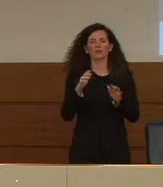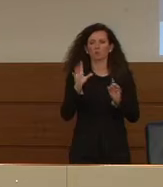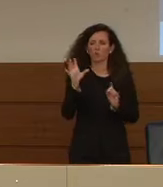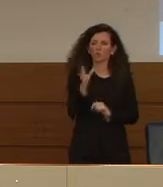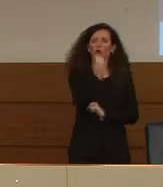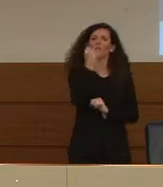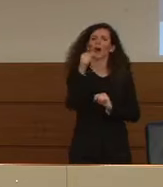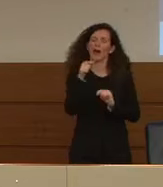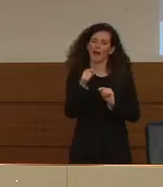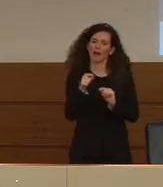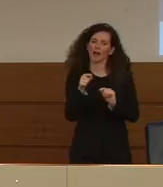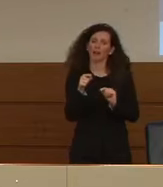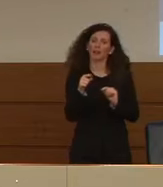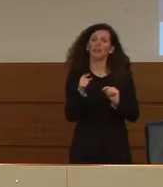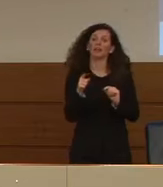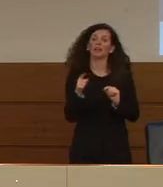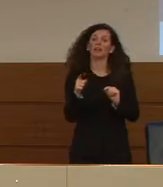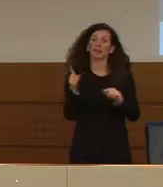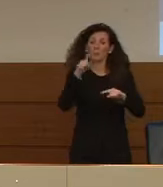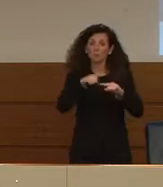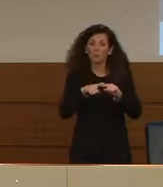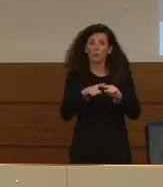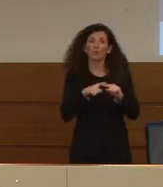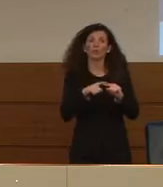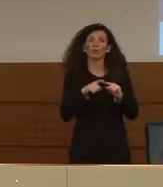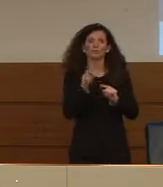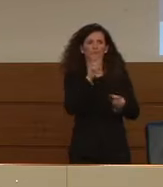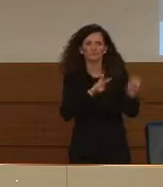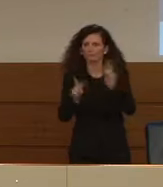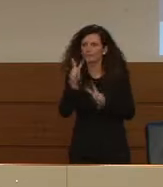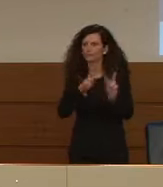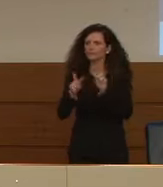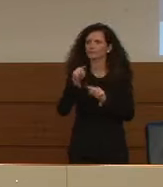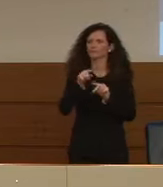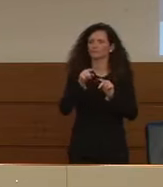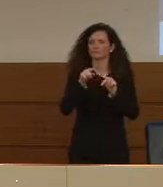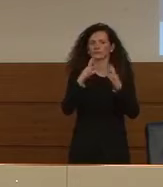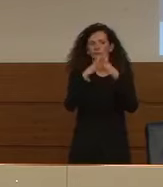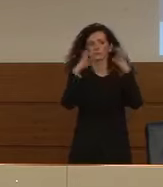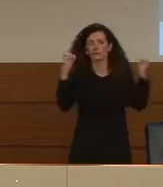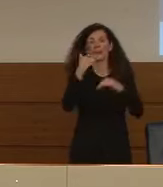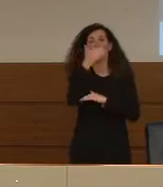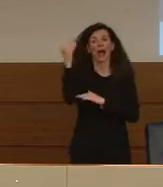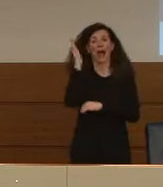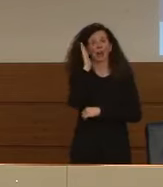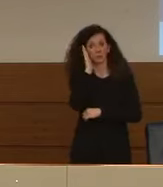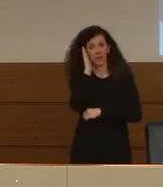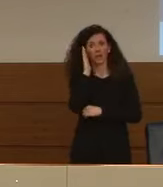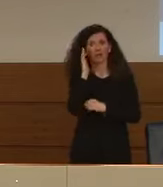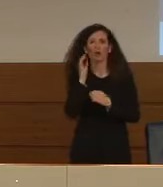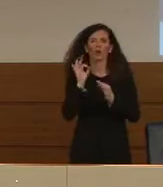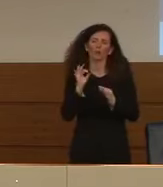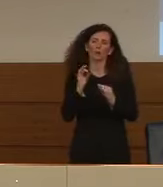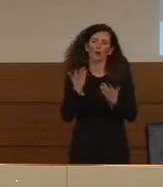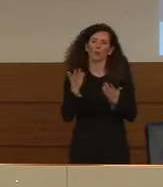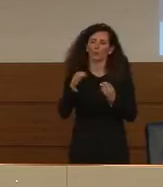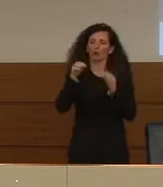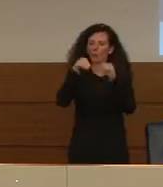acquisire strutture alberghiere da parte delle realtà locali che poi